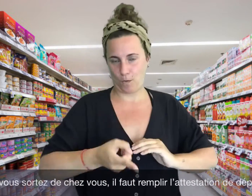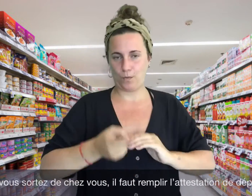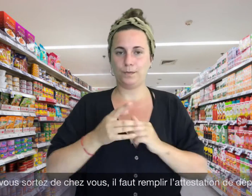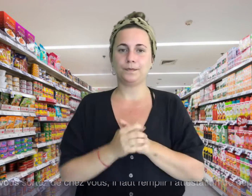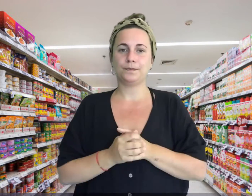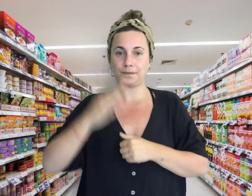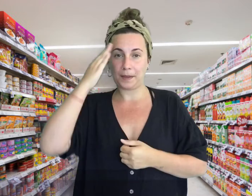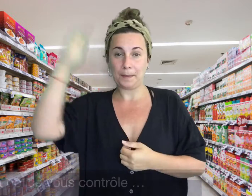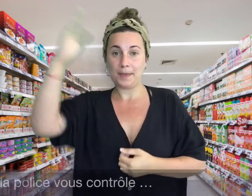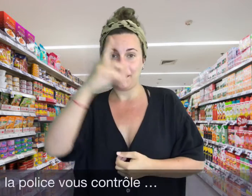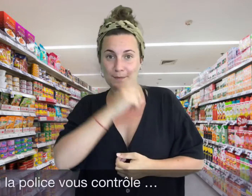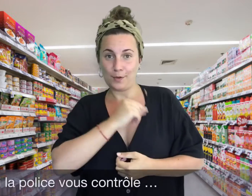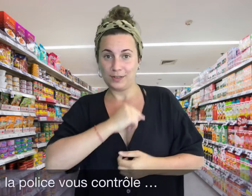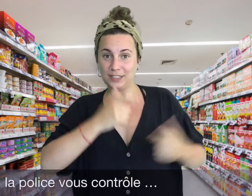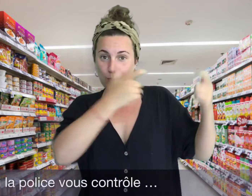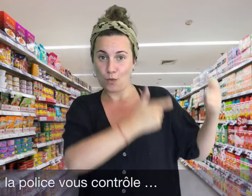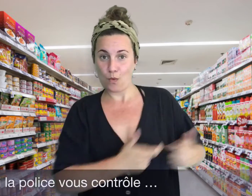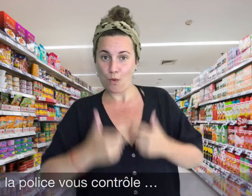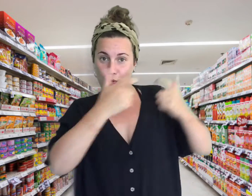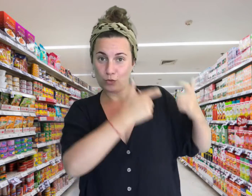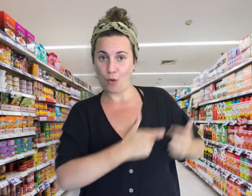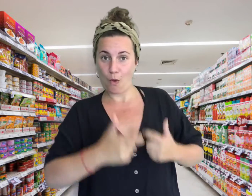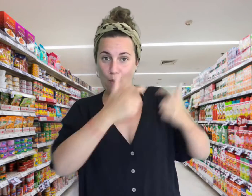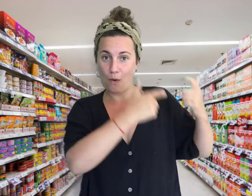Musique Si la police vous contrôle,